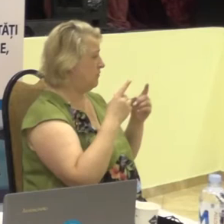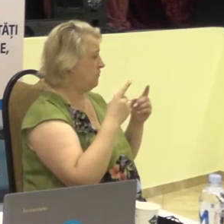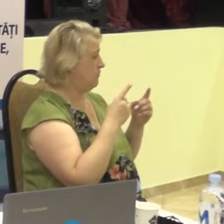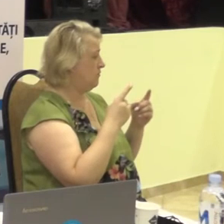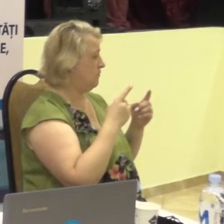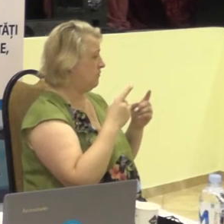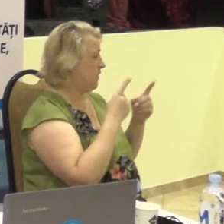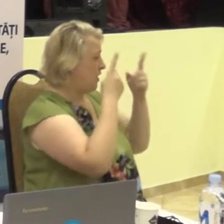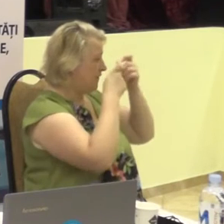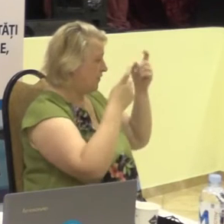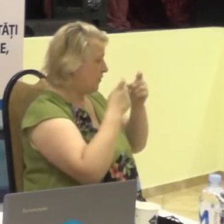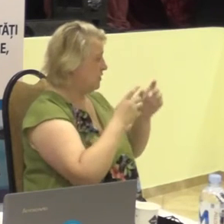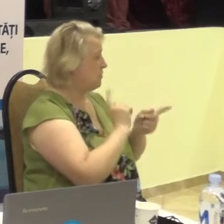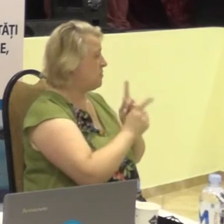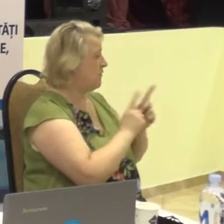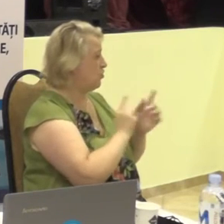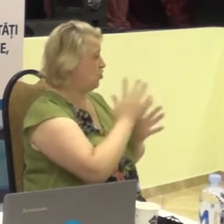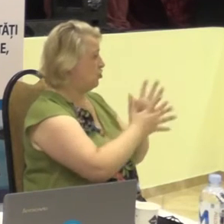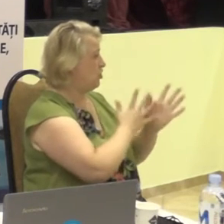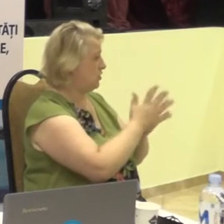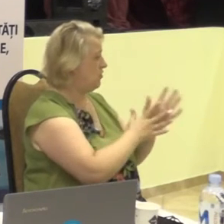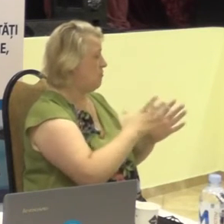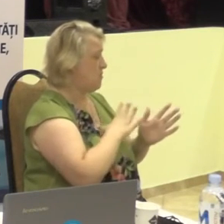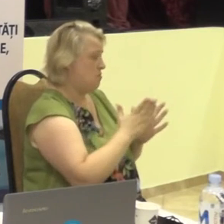fie mai mare.